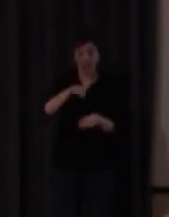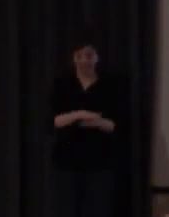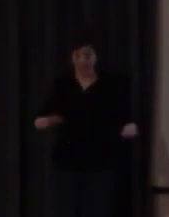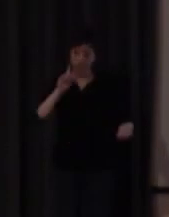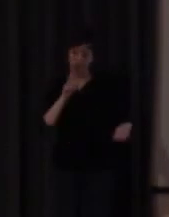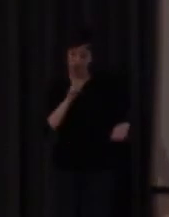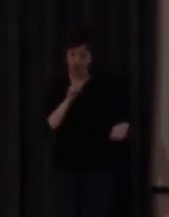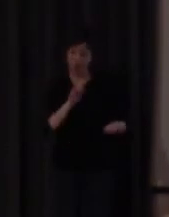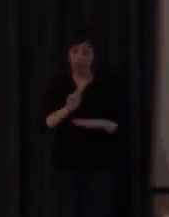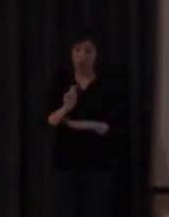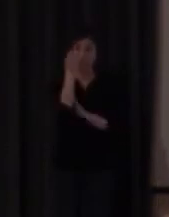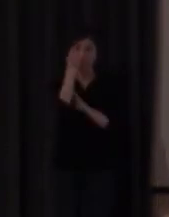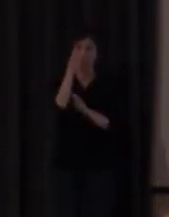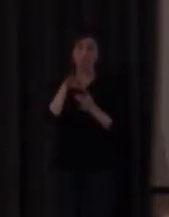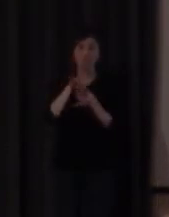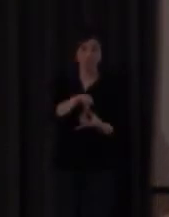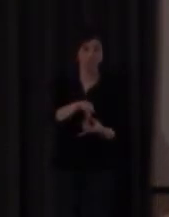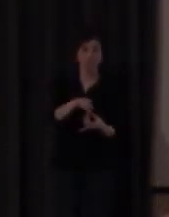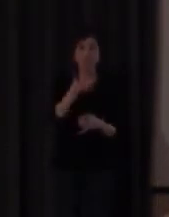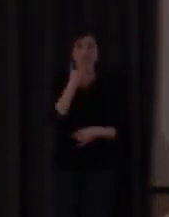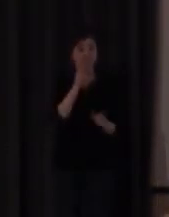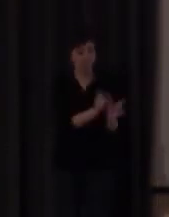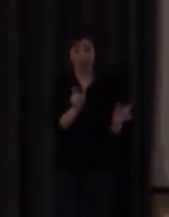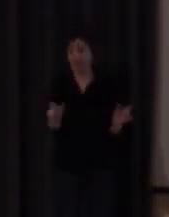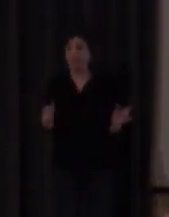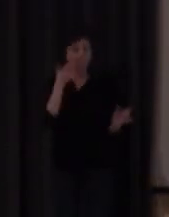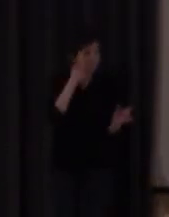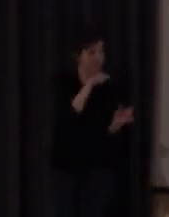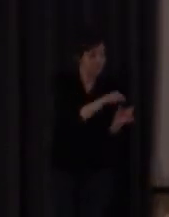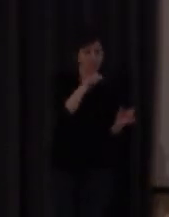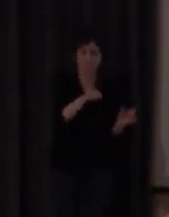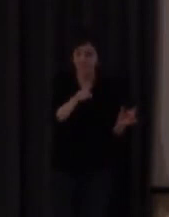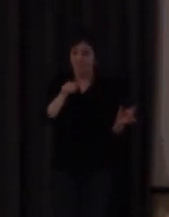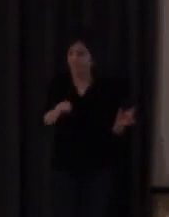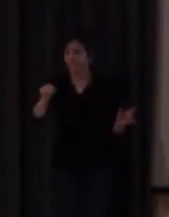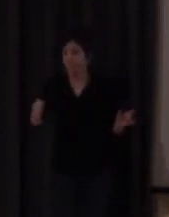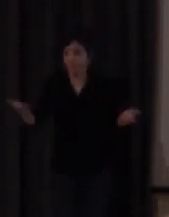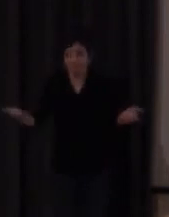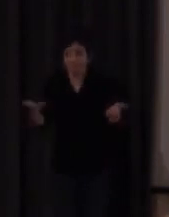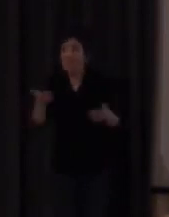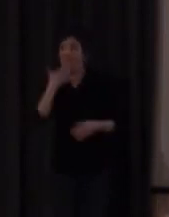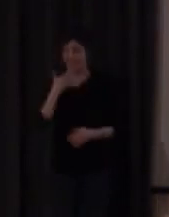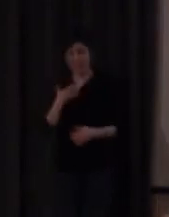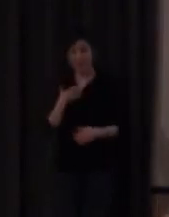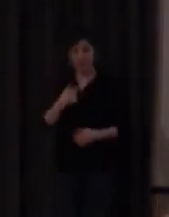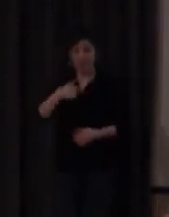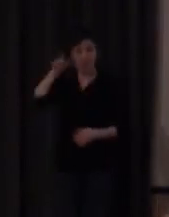radica en la identificación de palabras como profesor de lengua como interesado en las lenguas